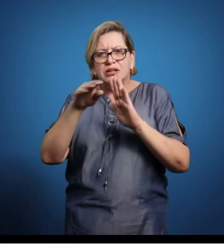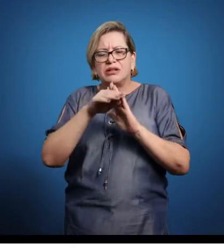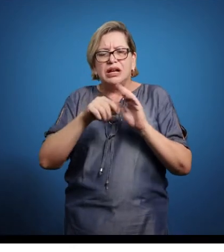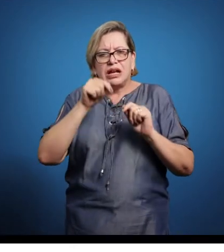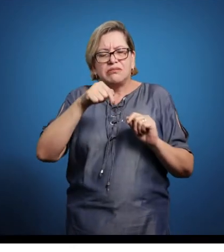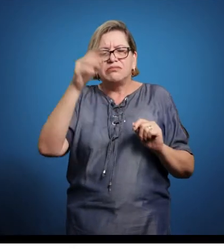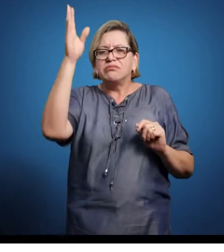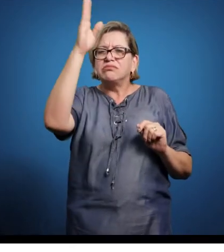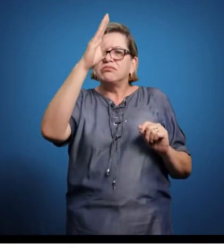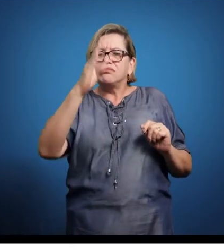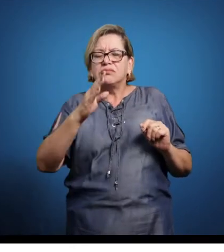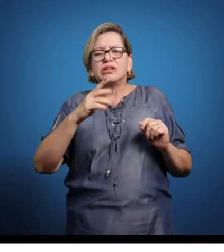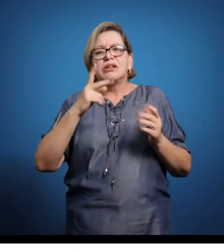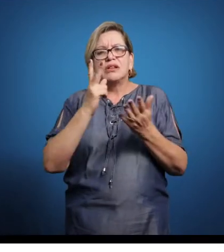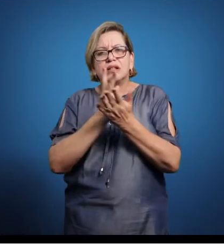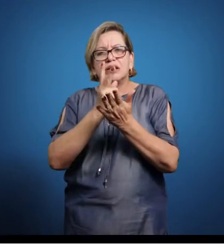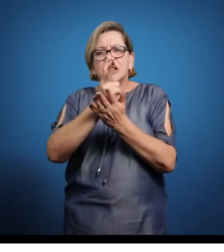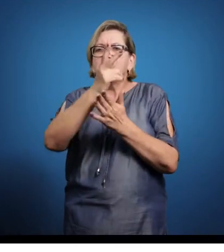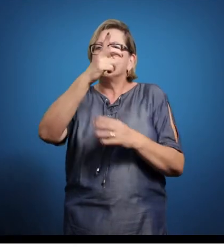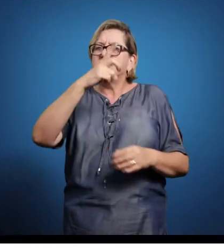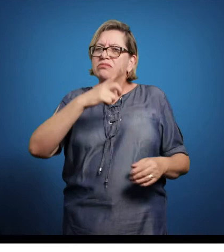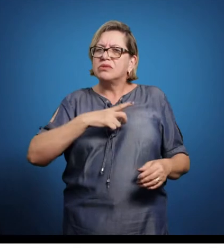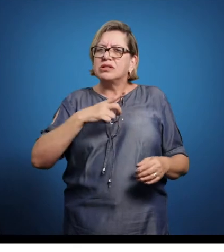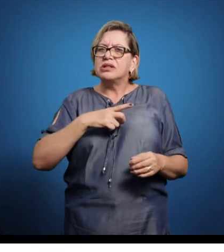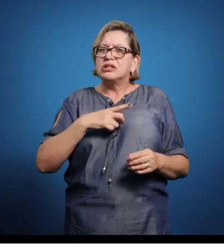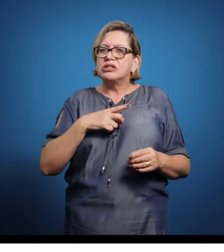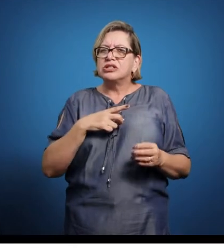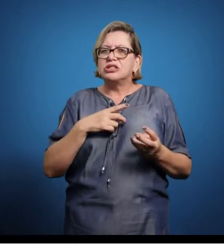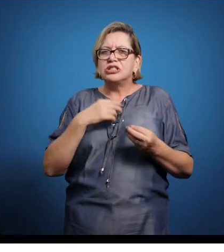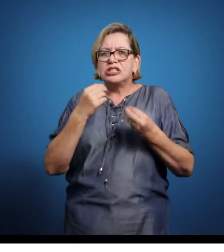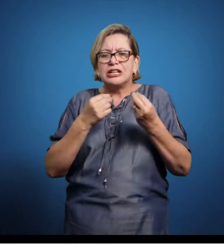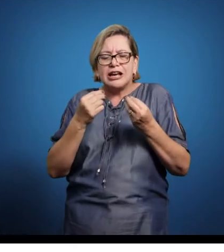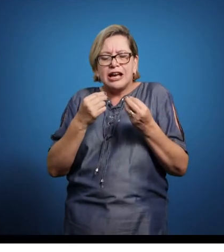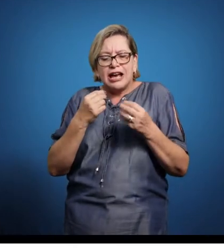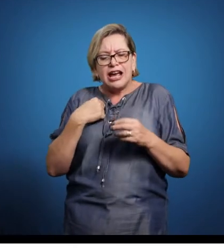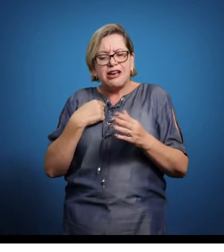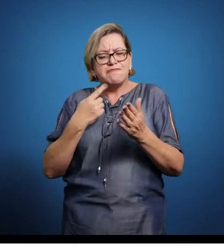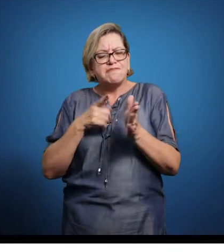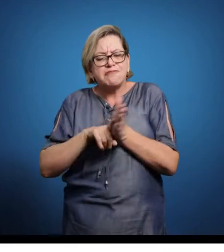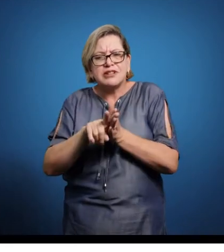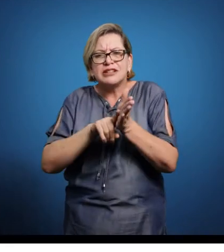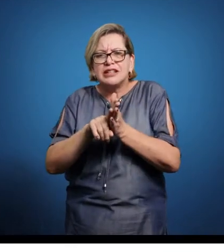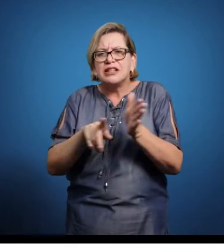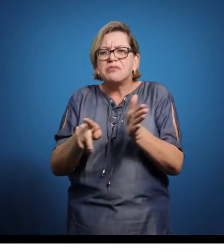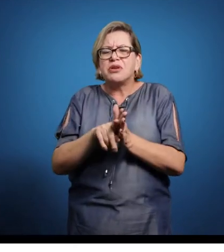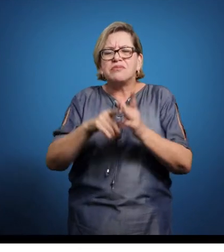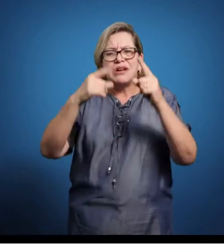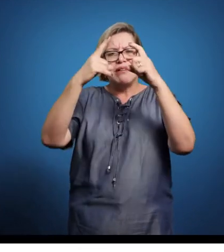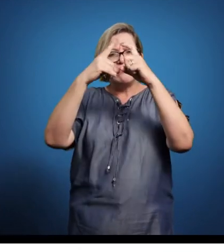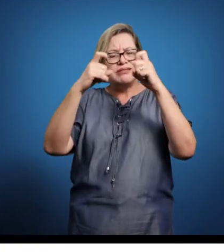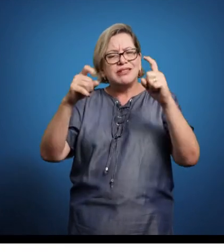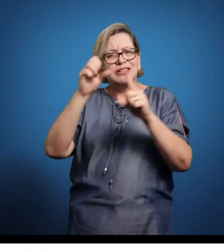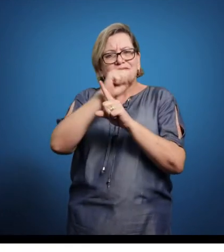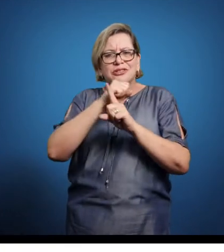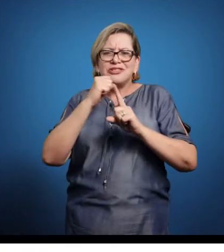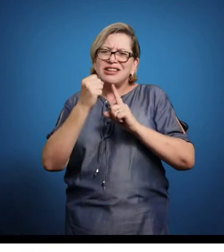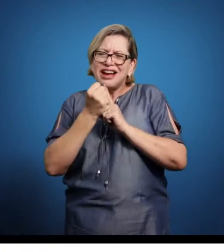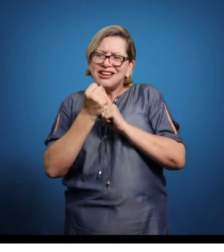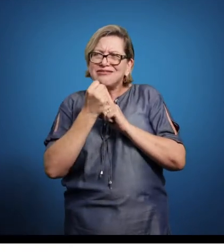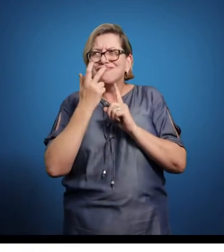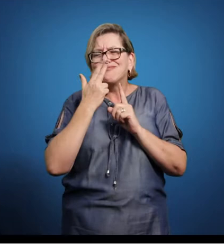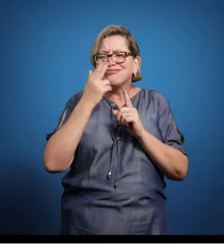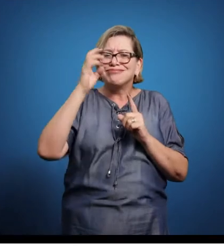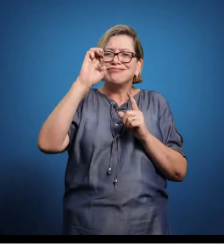O Brasil sempre tinha priorizado a academia brasileira, até então, as ciências sociais, numa linguagem, numa linhagem mais europeia,